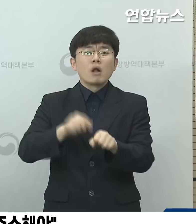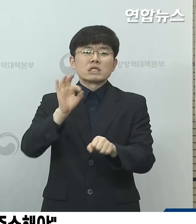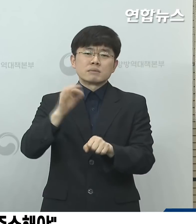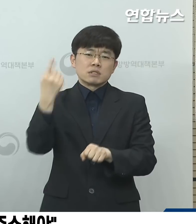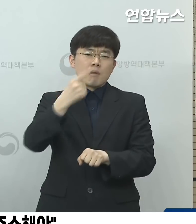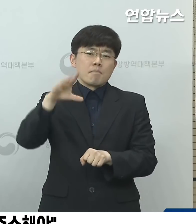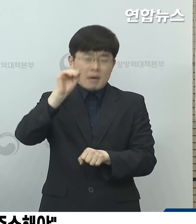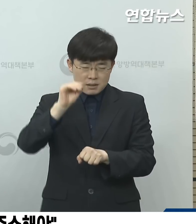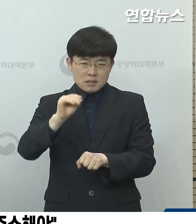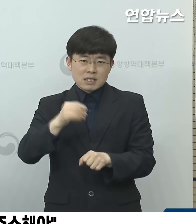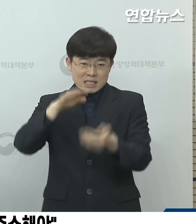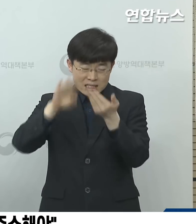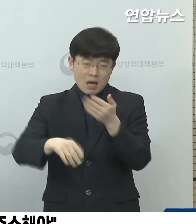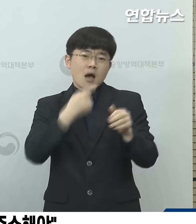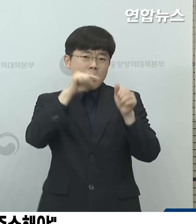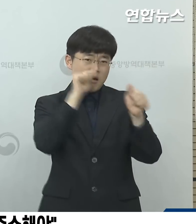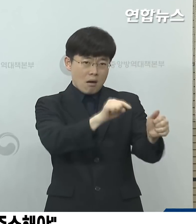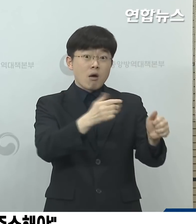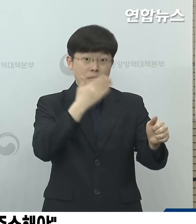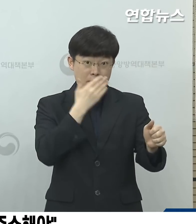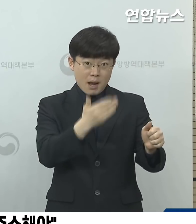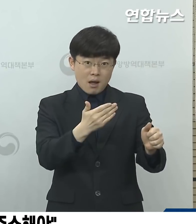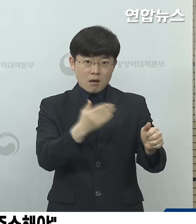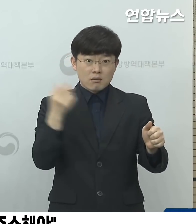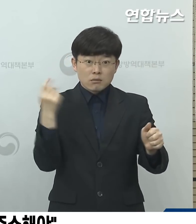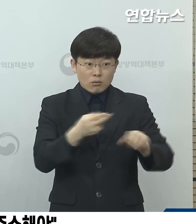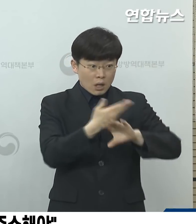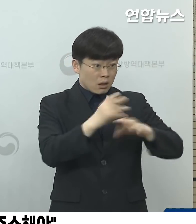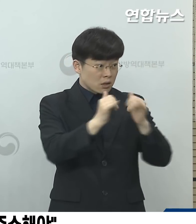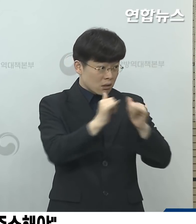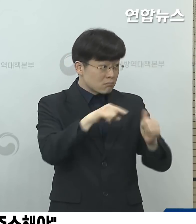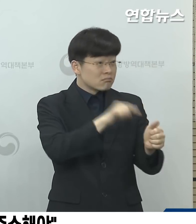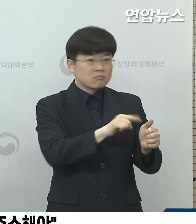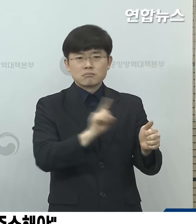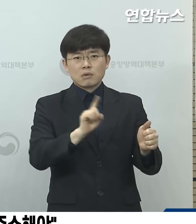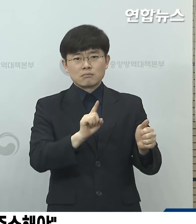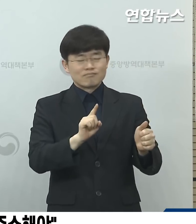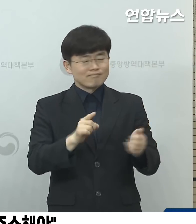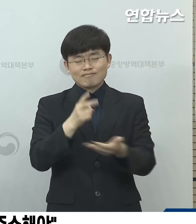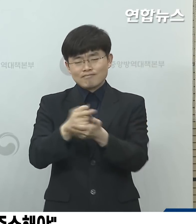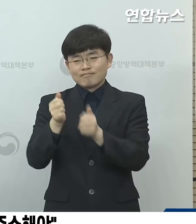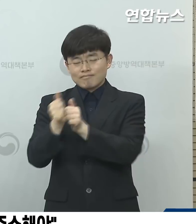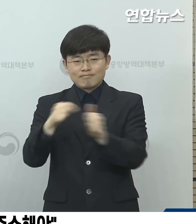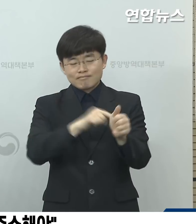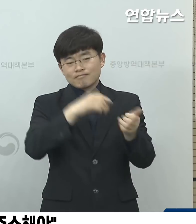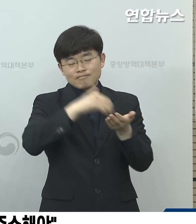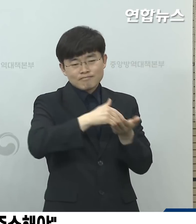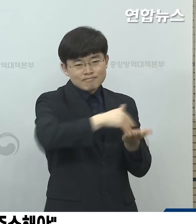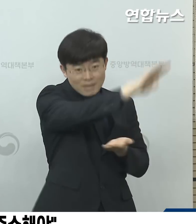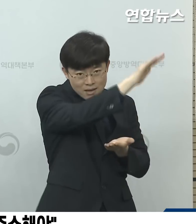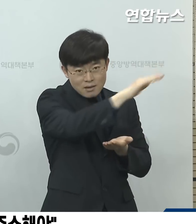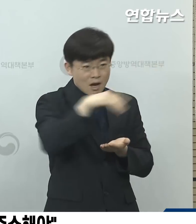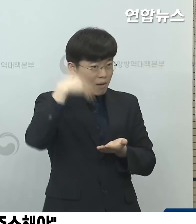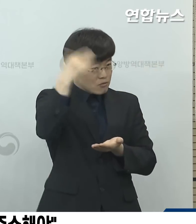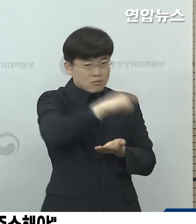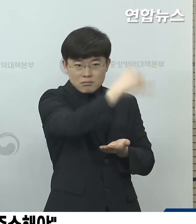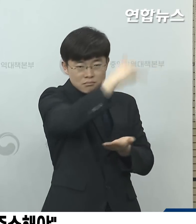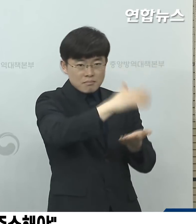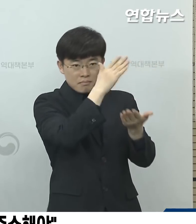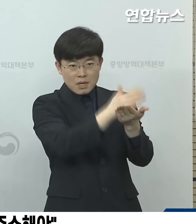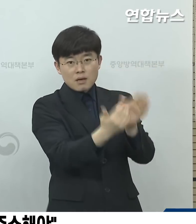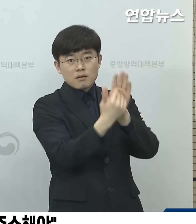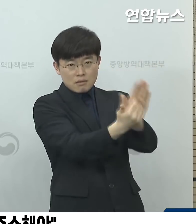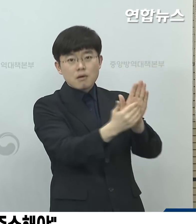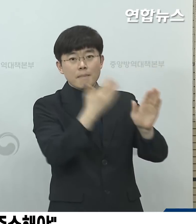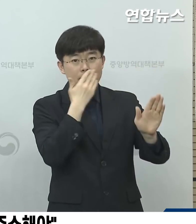벌금이 부과될 수 있으며 외국인은 출입국 관리법에 따라 강제 추방, 입국 금지 등의 대상이 될